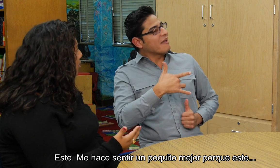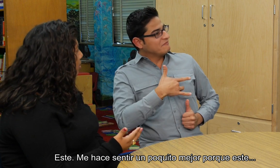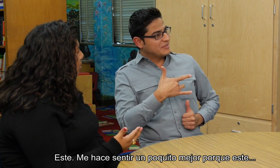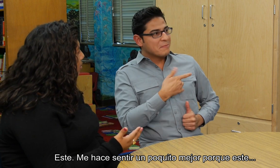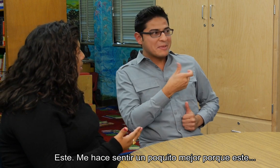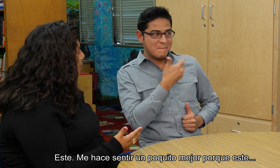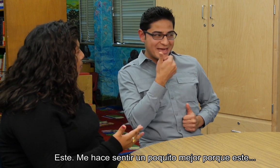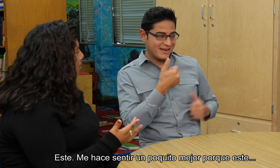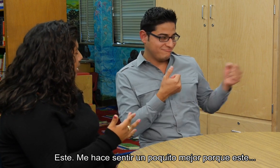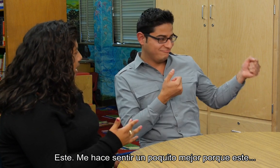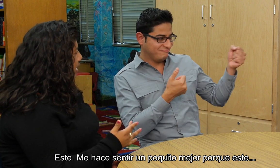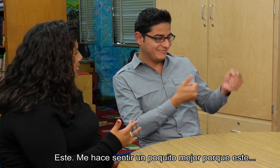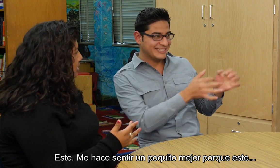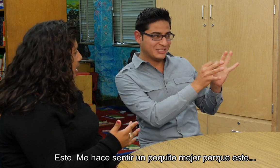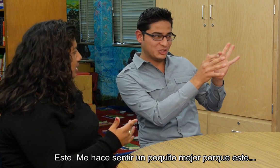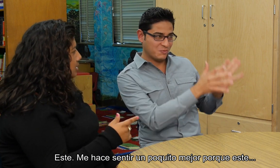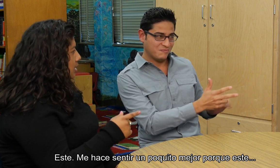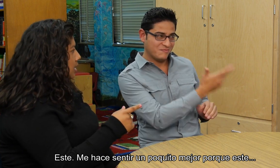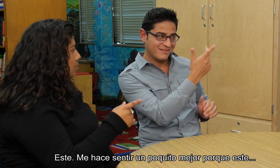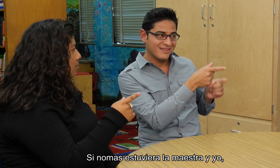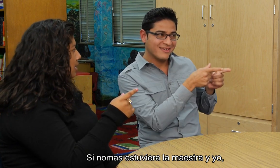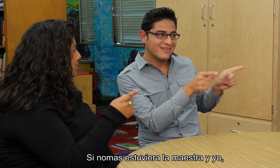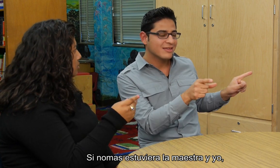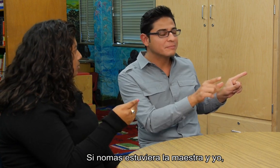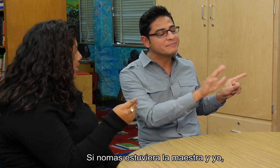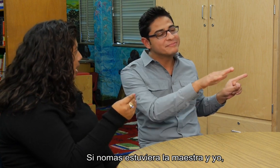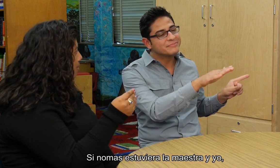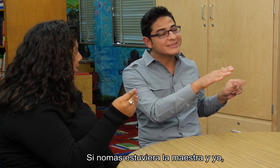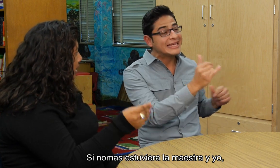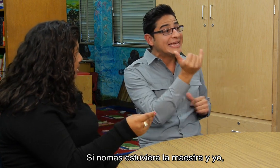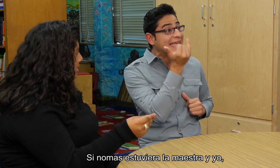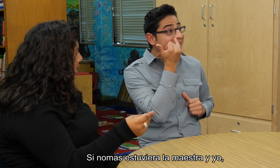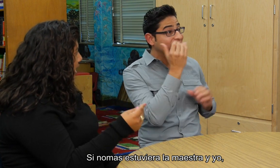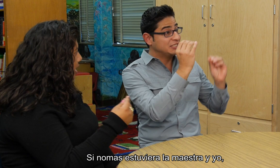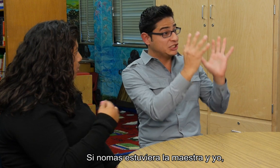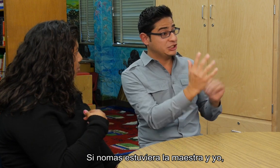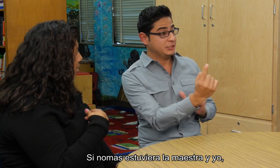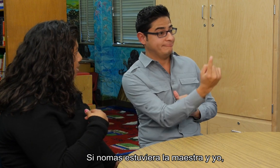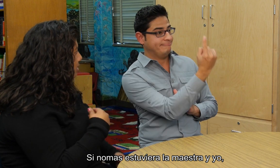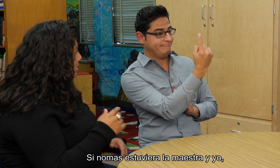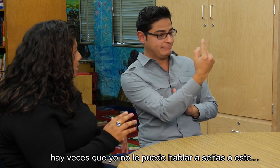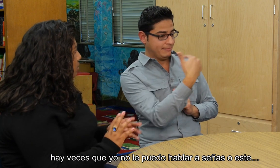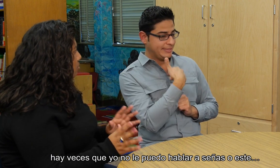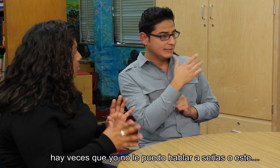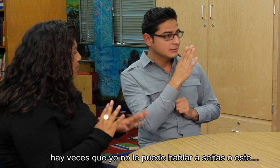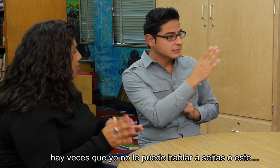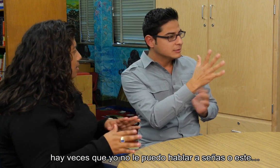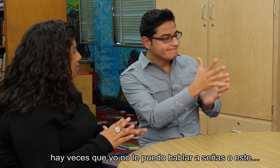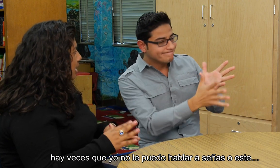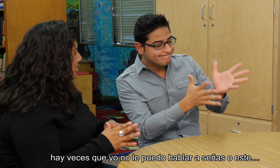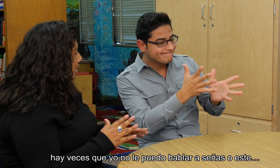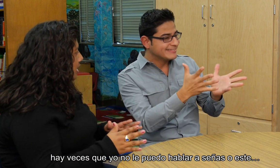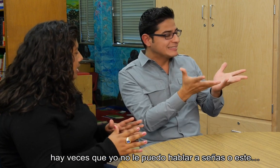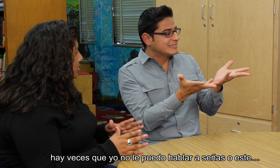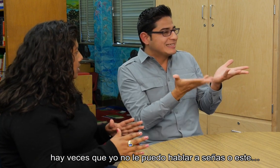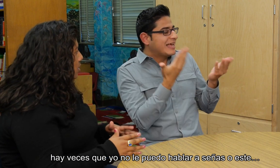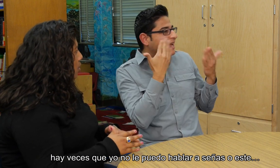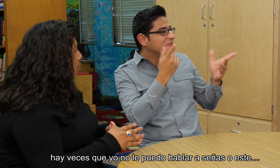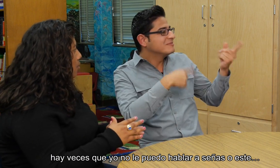porque, este, si nomás estuviera la maestra y yo, hay veces que yo no le puedo hablar las señas o,